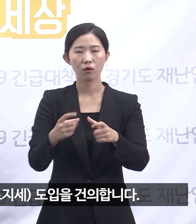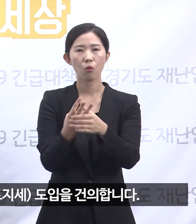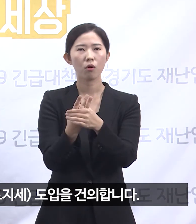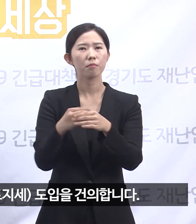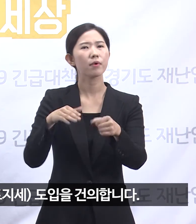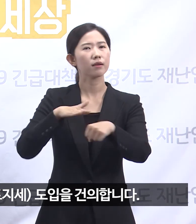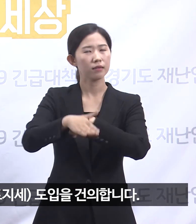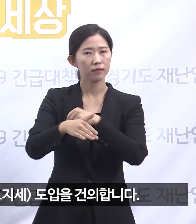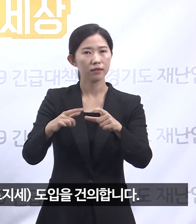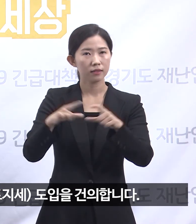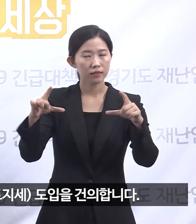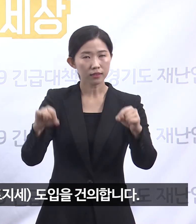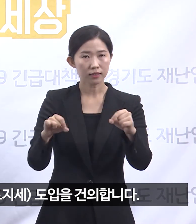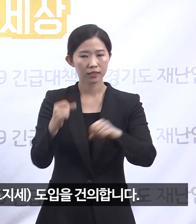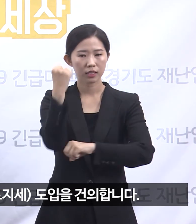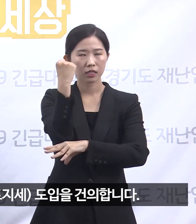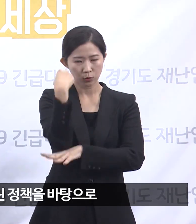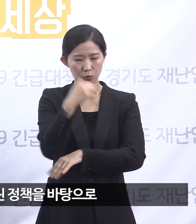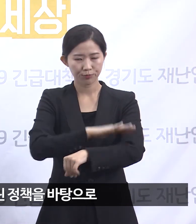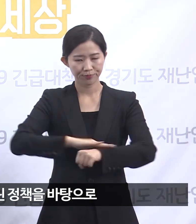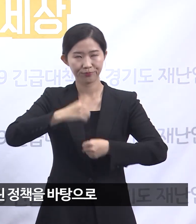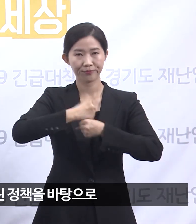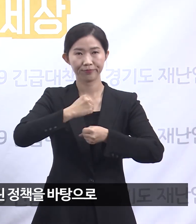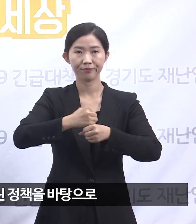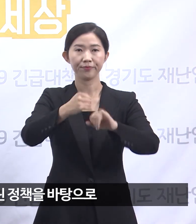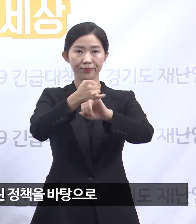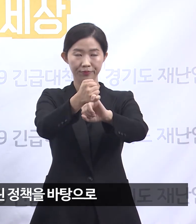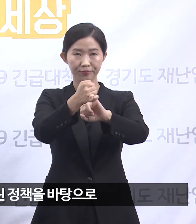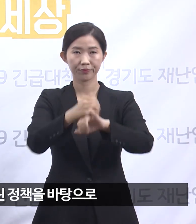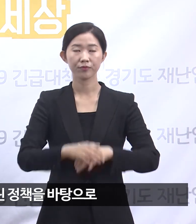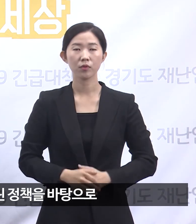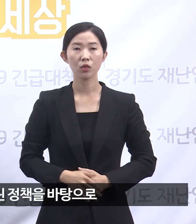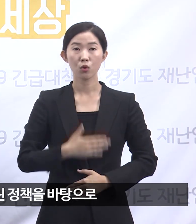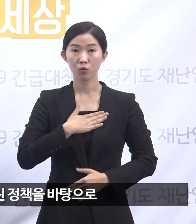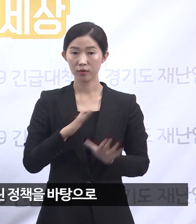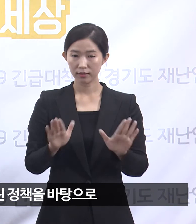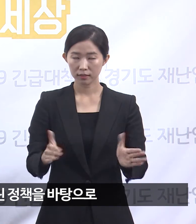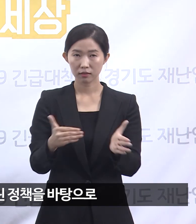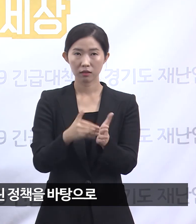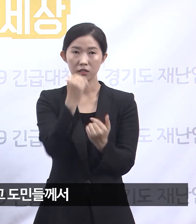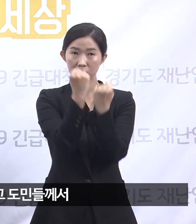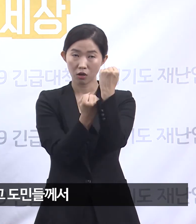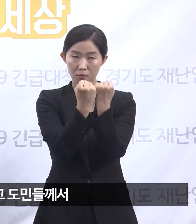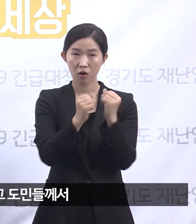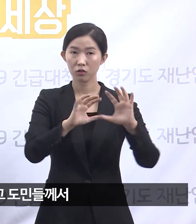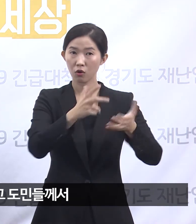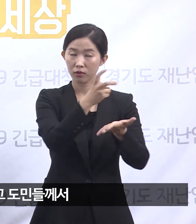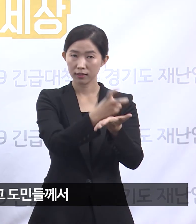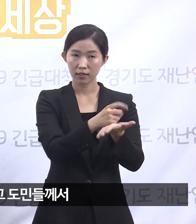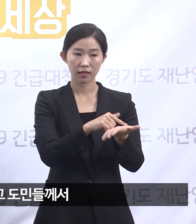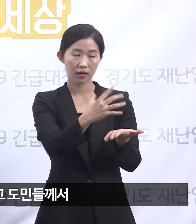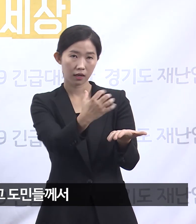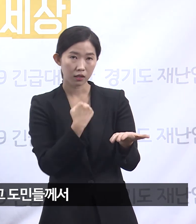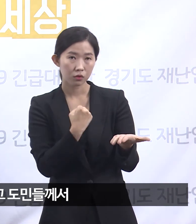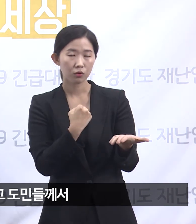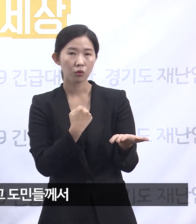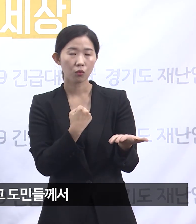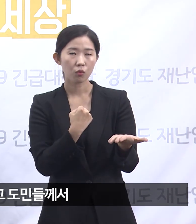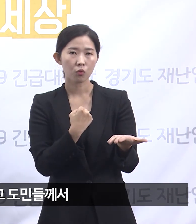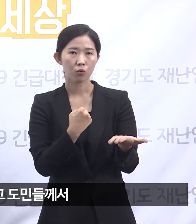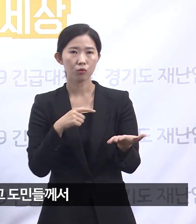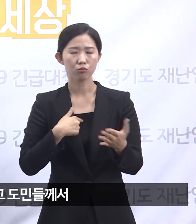기본소득 도입을 건의합니다. 경기도는 지금까지 설명드린 정책을 바탕으로 만국적 부동산 투기를